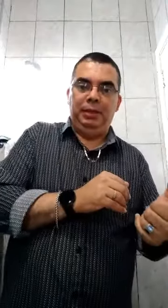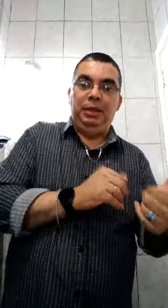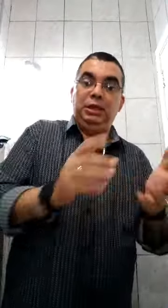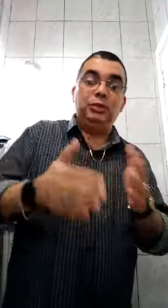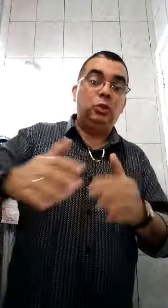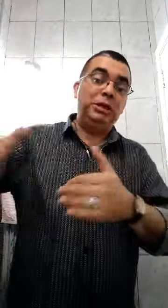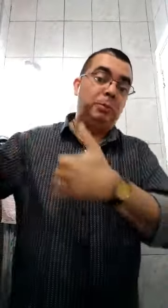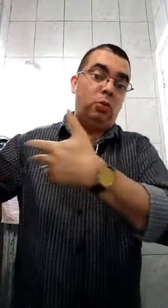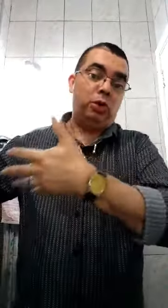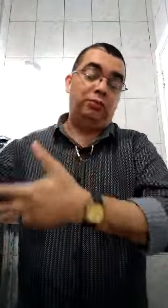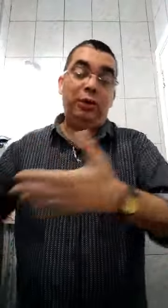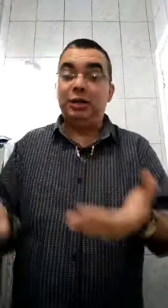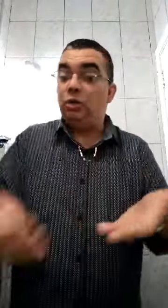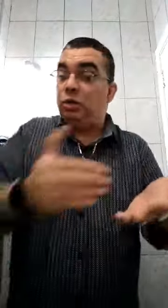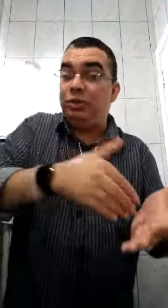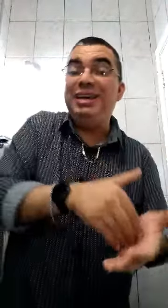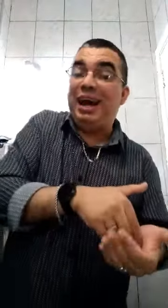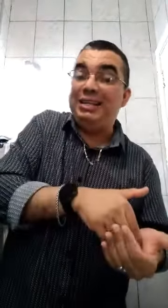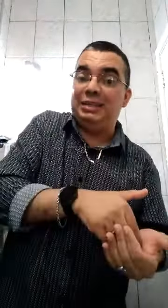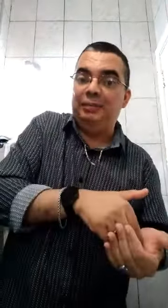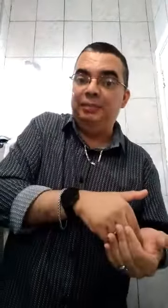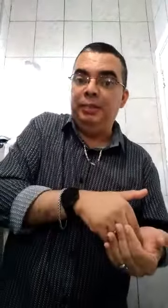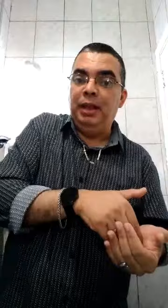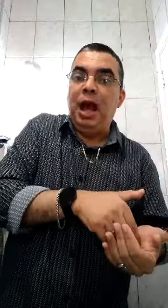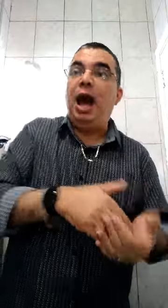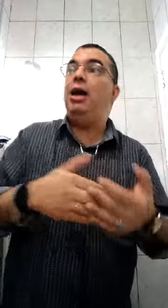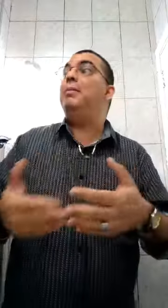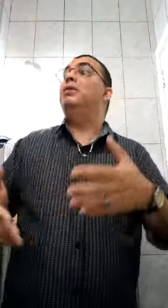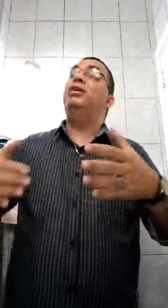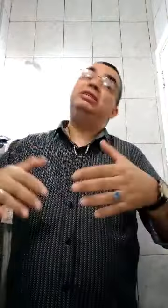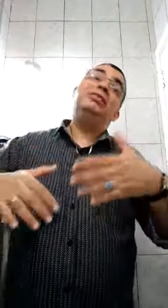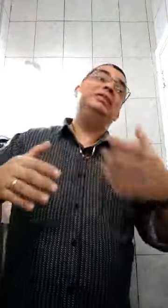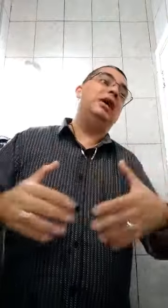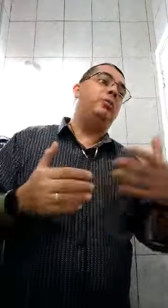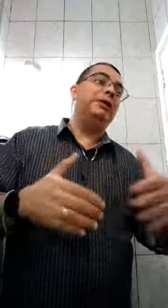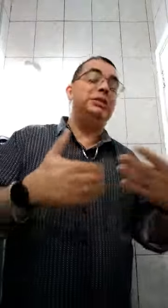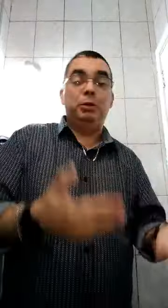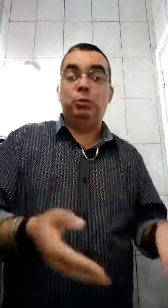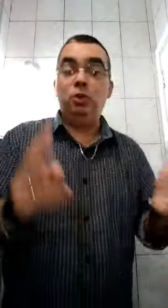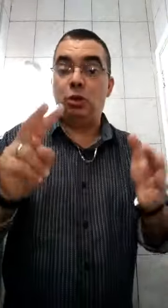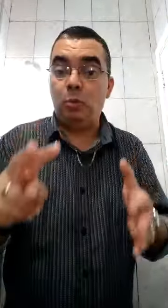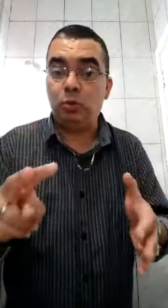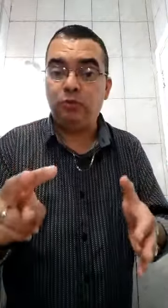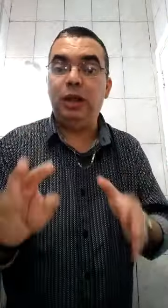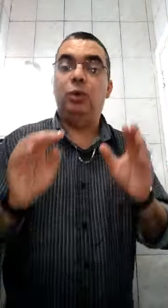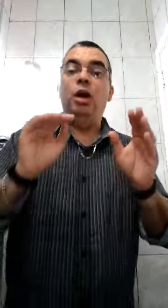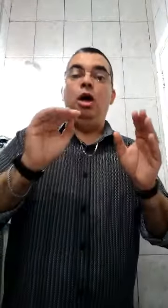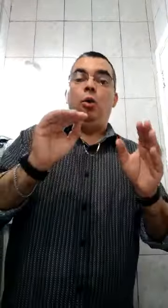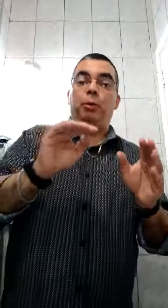E às vezes começar a procurar fora aquele que não tem em casa. Ah, mas você vai dizer que a culpada é sempre a esposa? Como eu estou falando. O